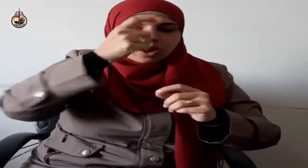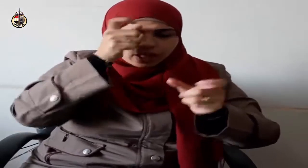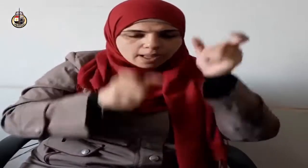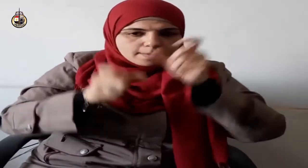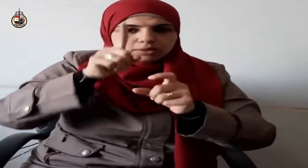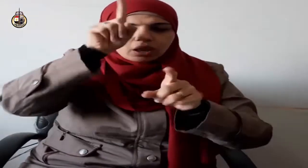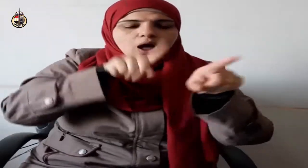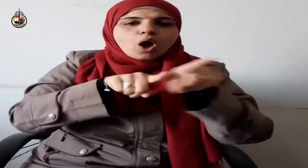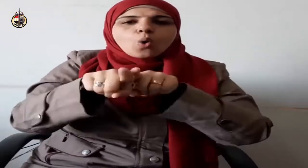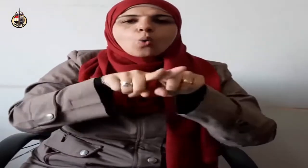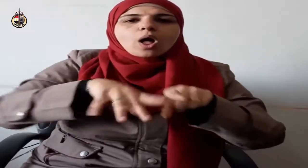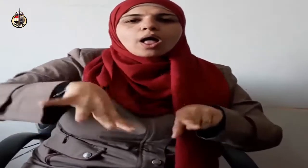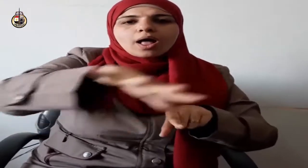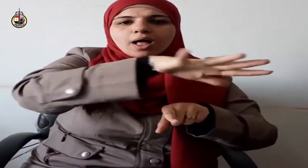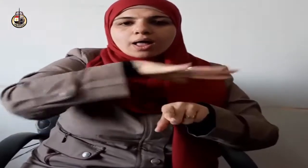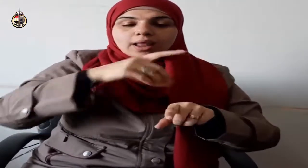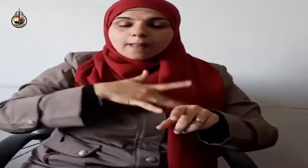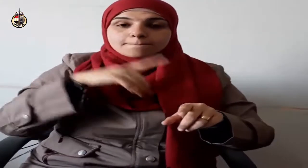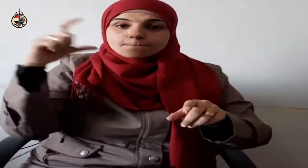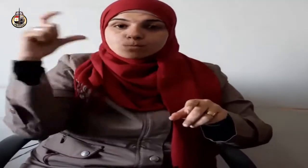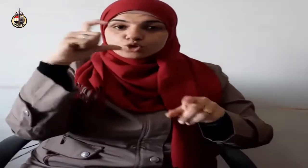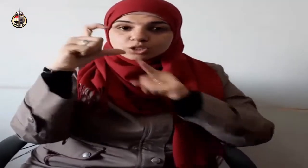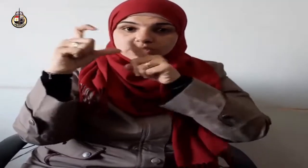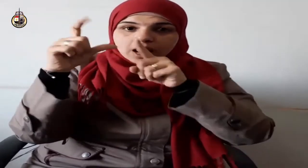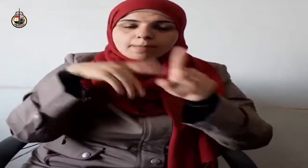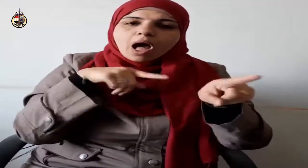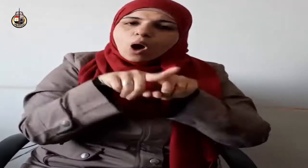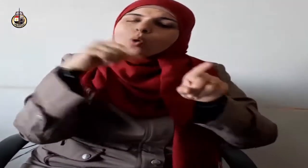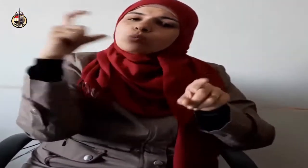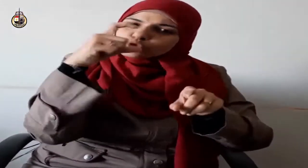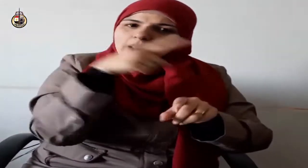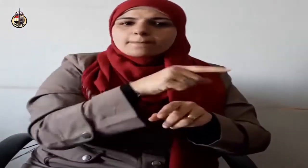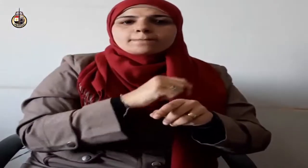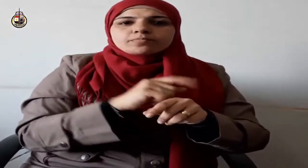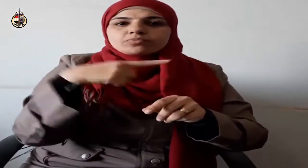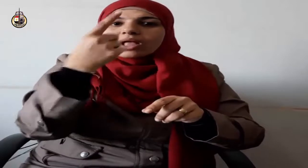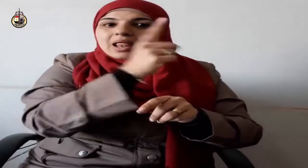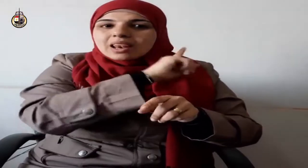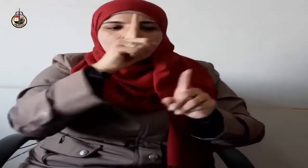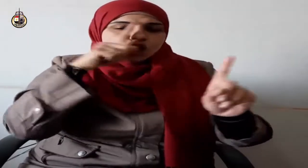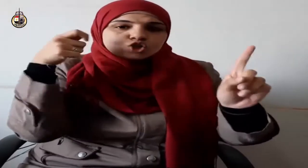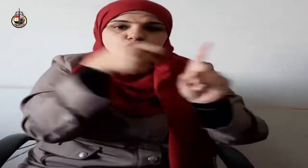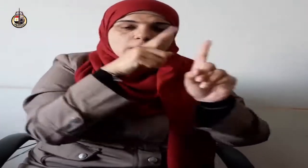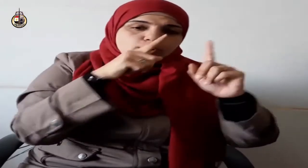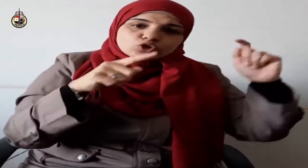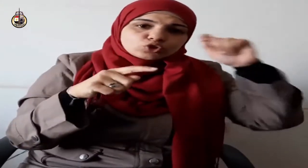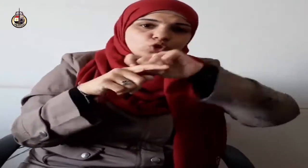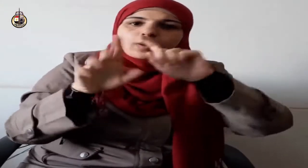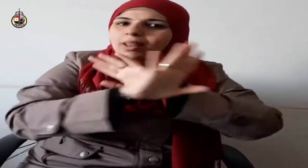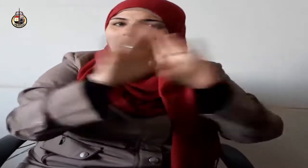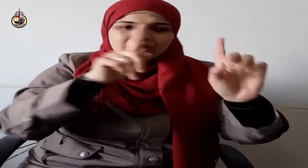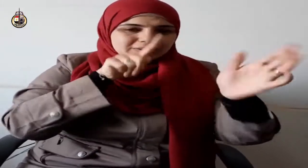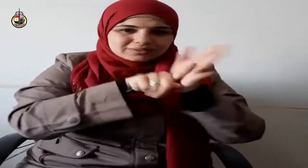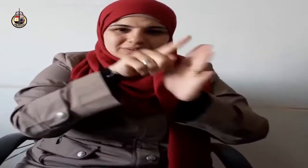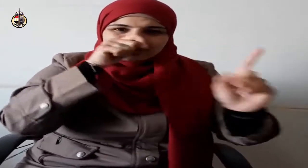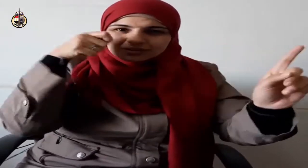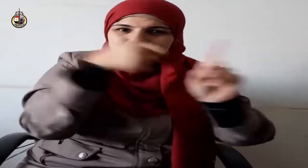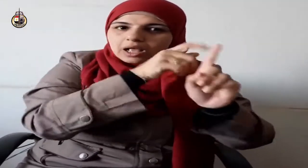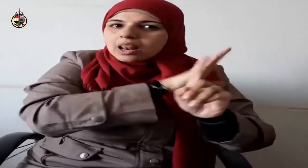المتقون ويقول نبينا صلى الله عليه وسلم لا تحاسدوا ولا